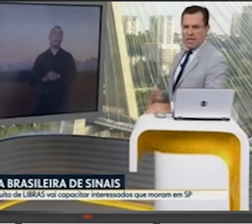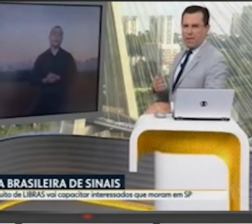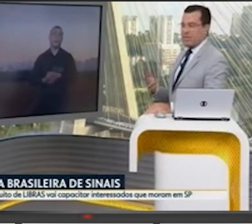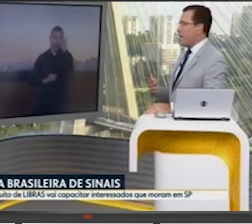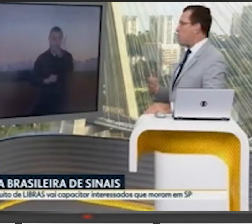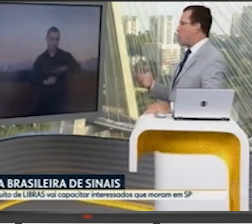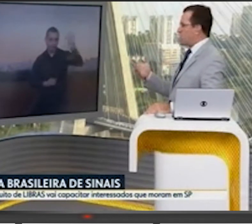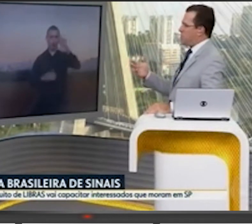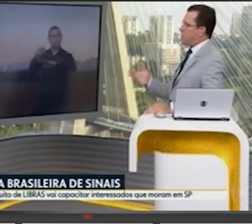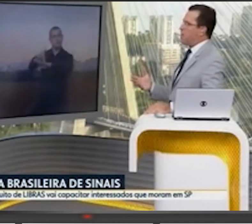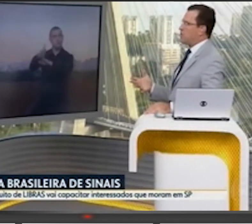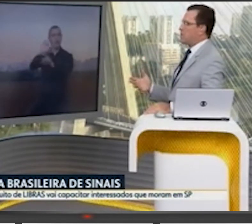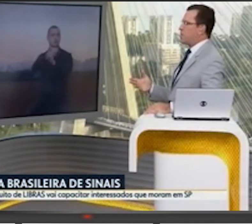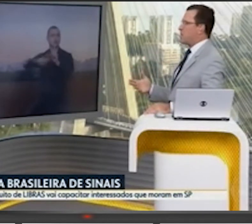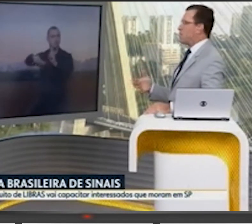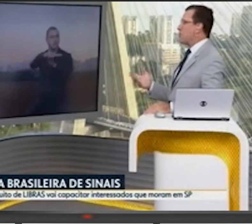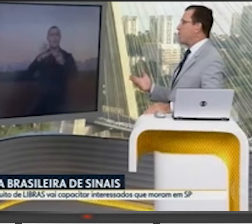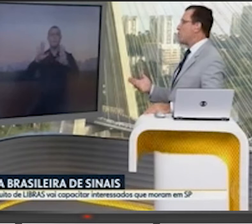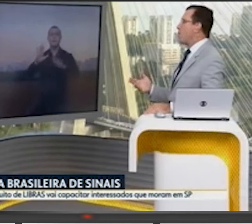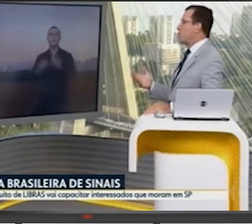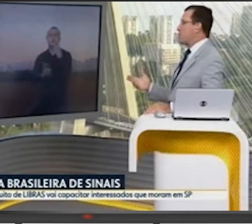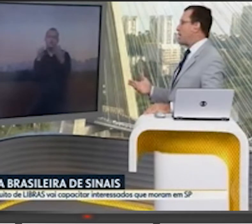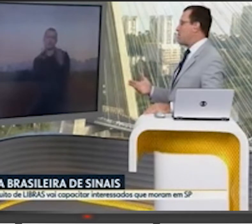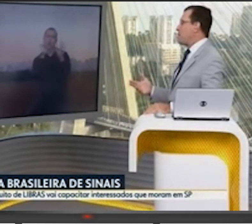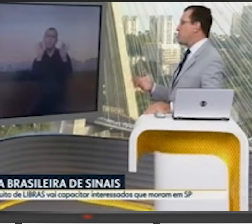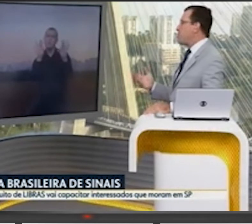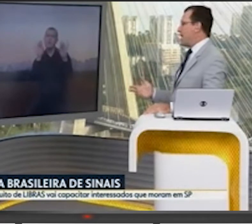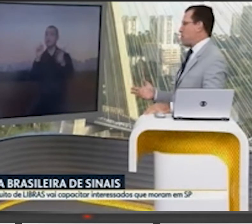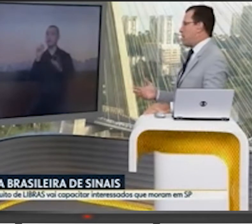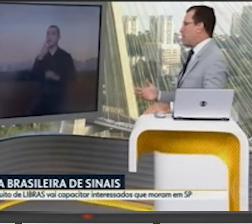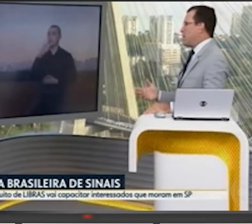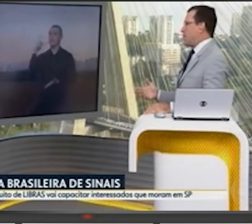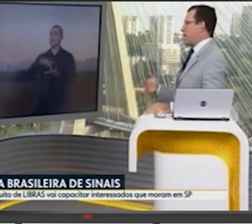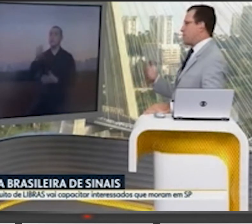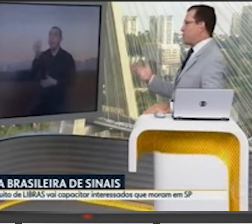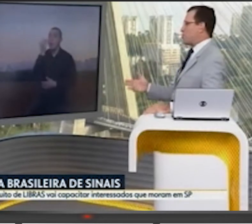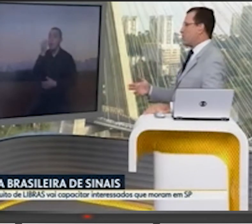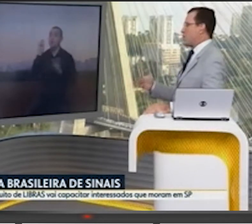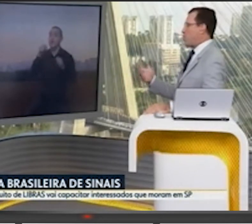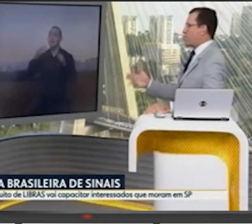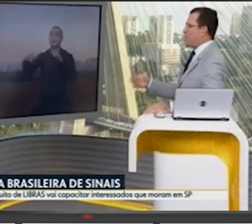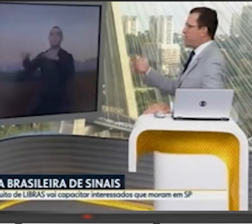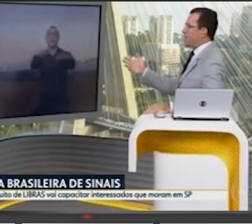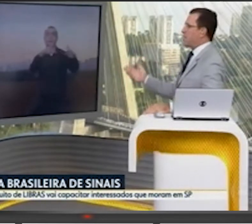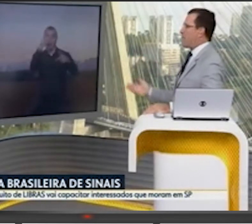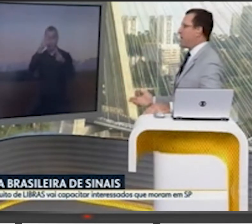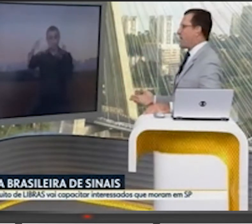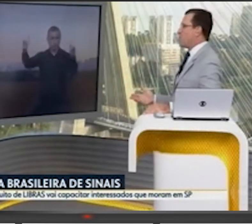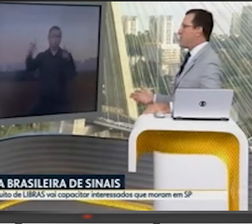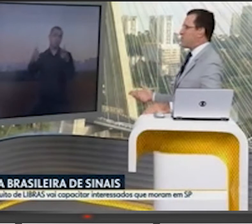Mas tem um ponto especificamente nisso que a gente está dizendo, que no fundo é uma oportunidade também de emprego, né? Para aquelas pessoas que possam aprender e trabalhar com isso, até